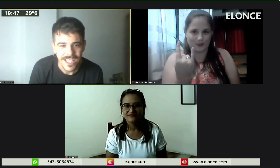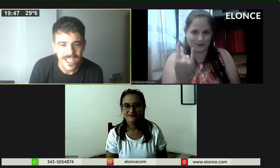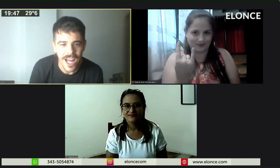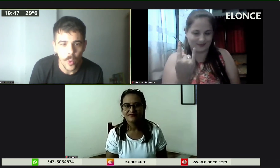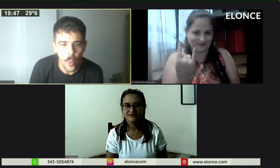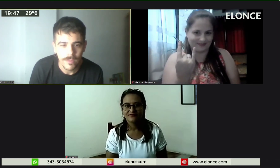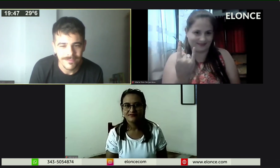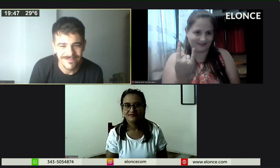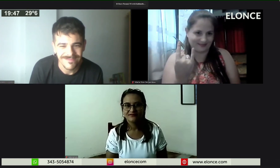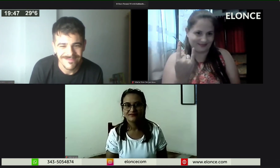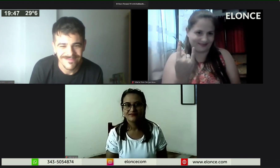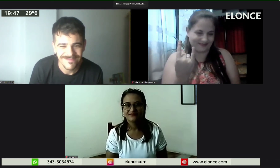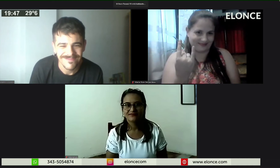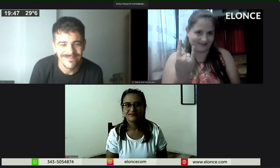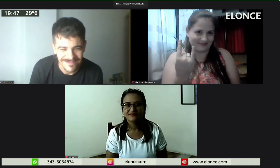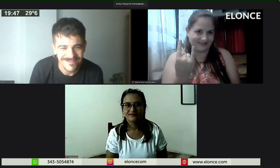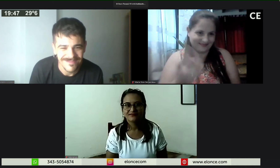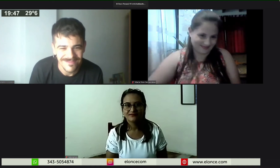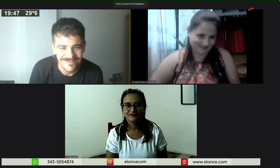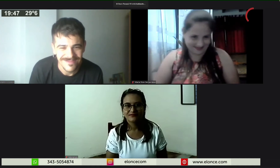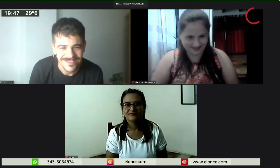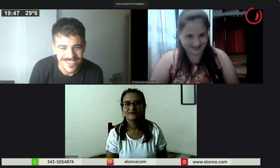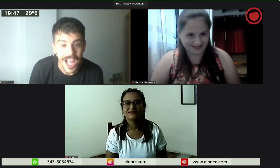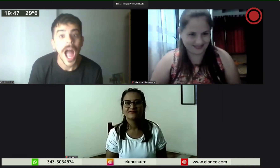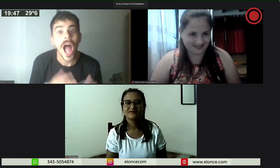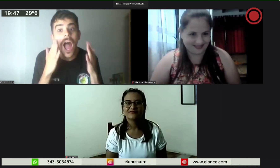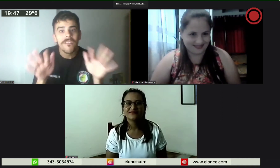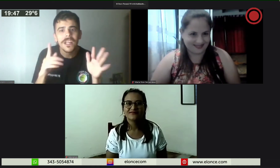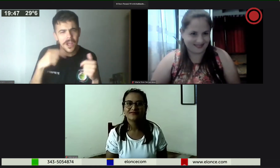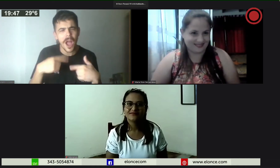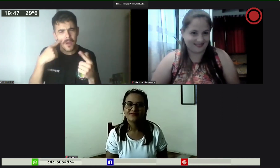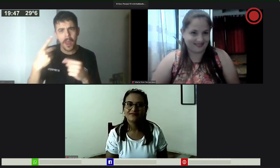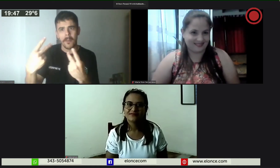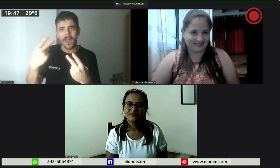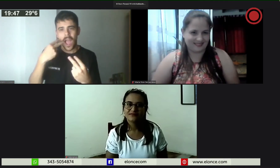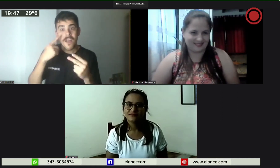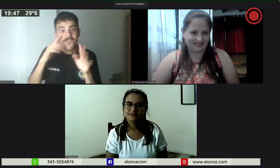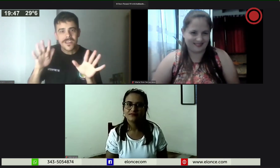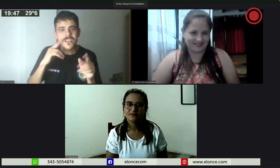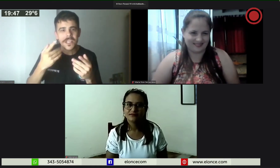¿Y la U? La U. A ver si me sale, ponchame a mí, ponchame a mí, a ver si me salió. A ver. A.